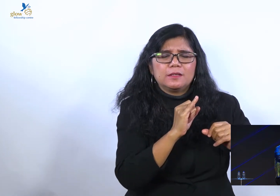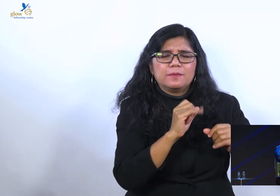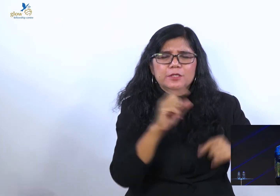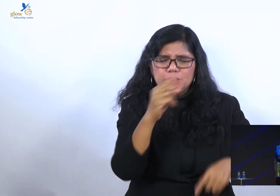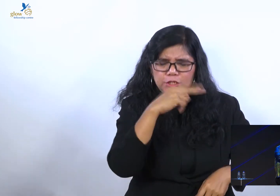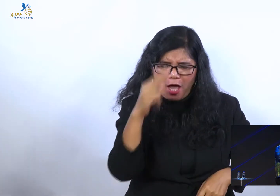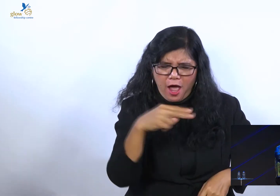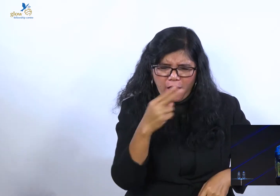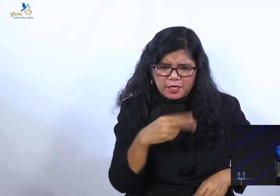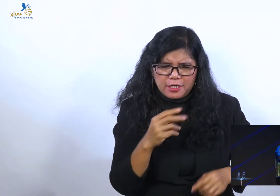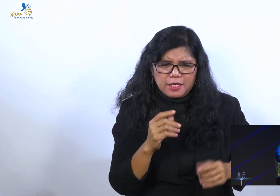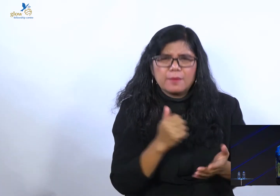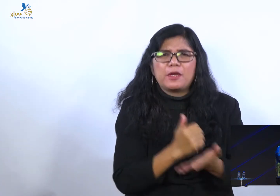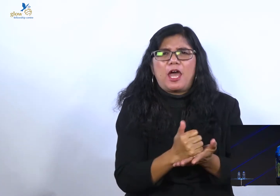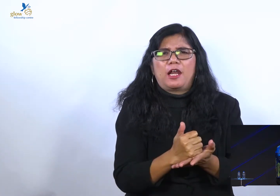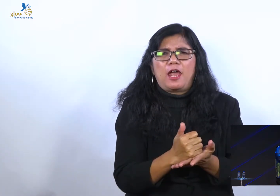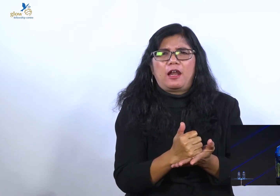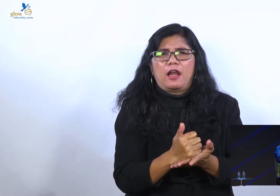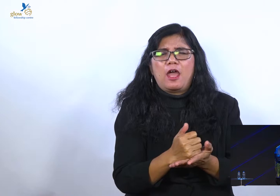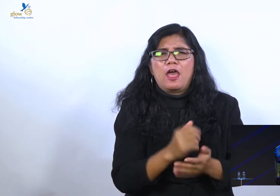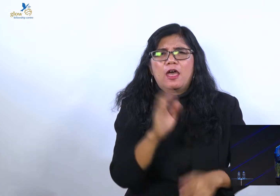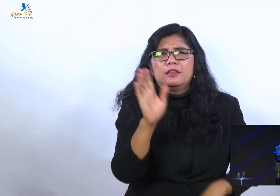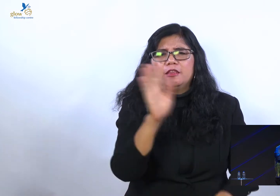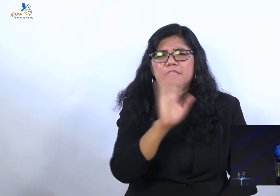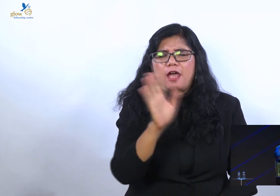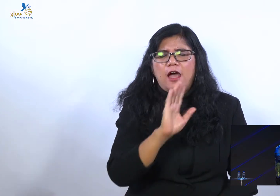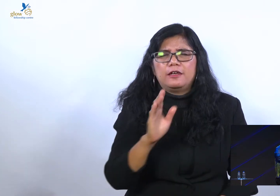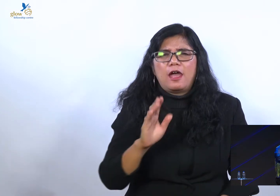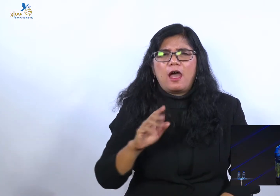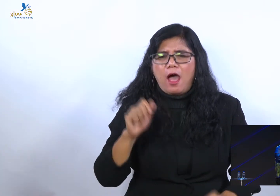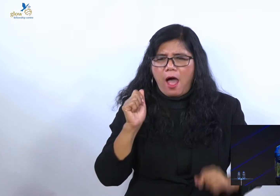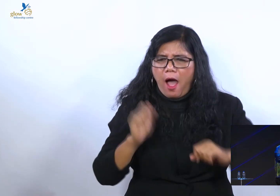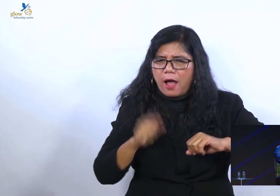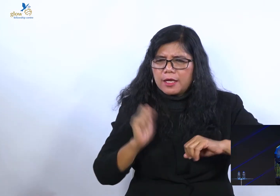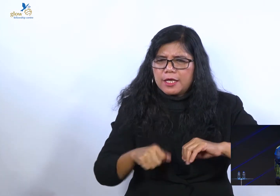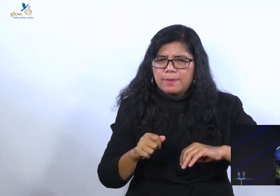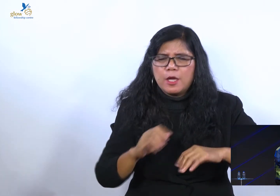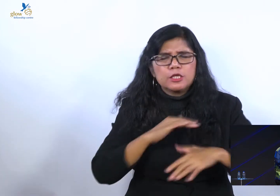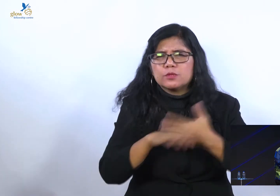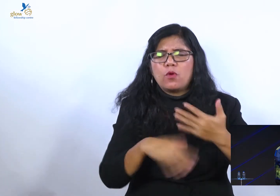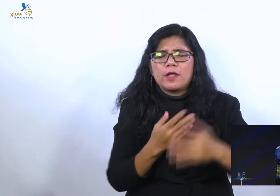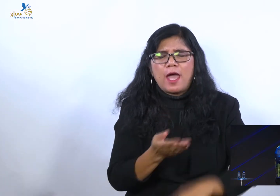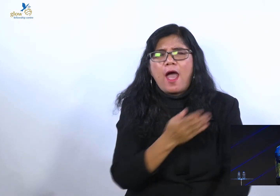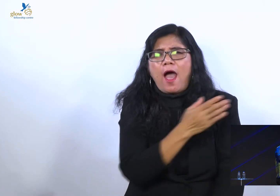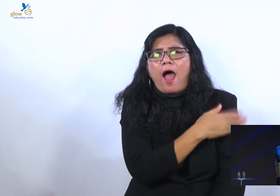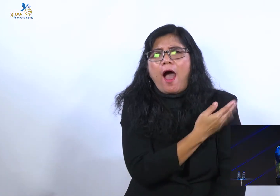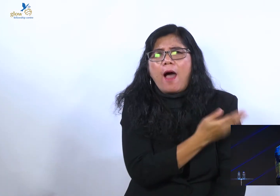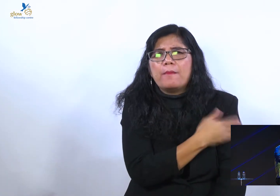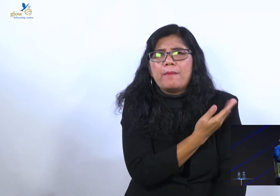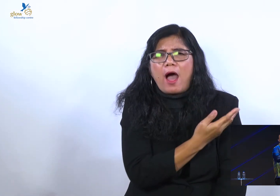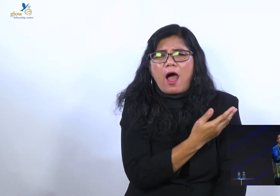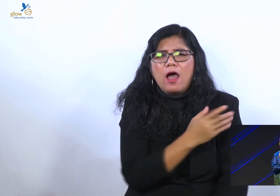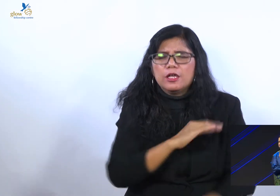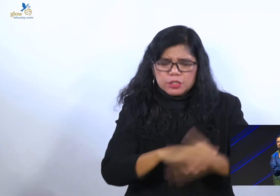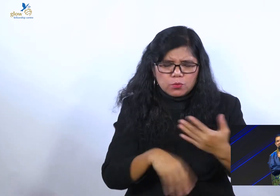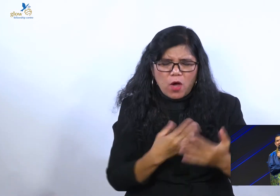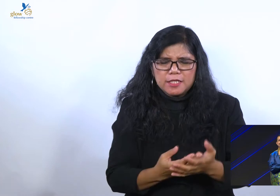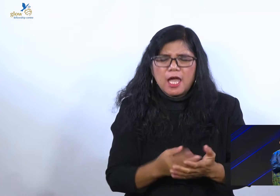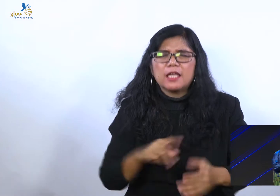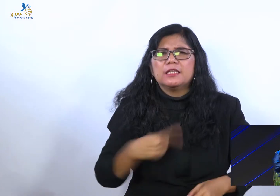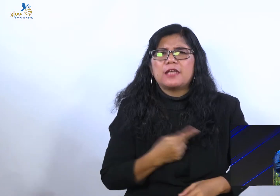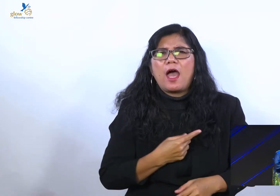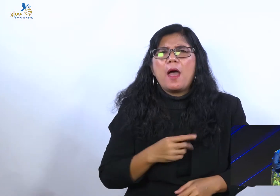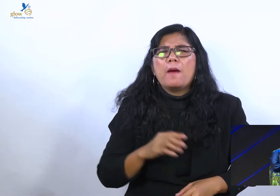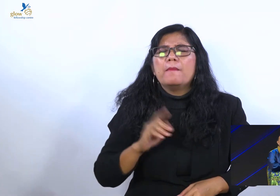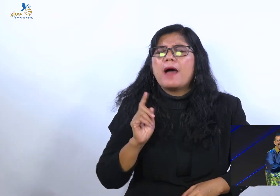Karena di antara kita tidak ada yang hakim. Semua kita hanya hamba. Semua kita hanya orang-orang yang masih belajar. Sesama orang yang masih